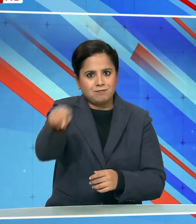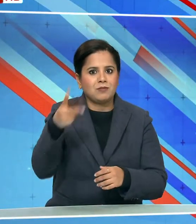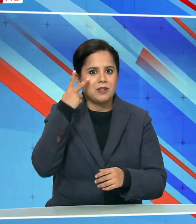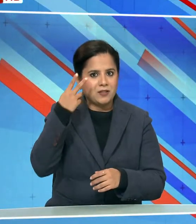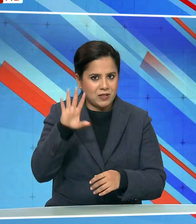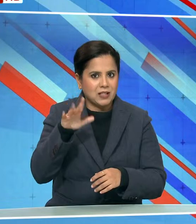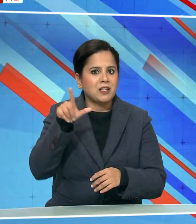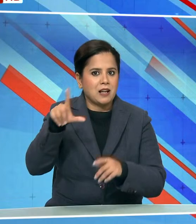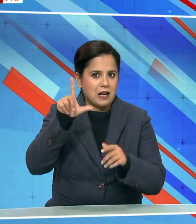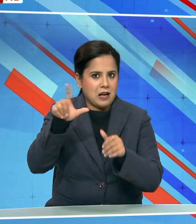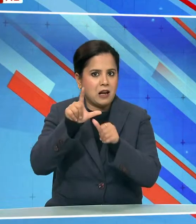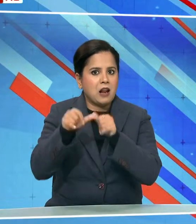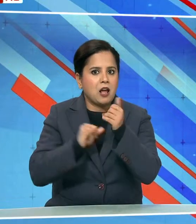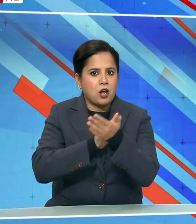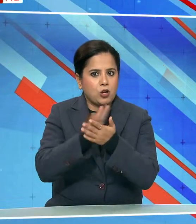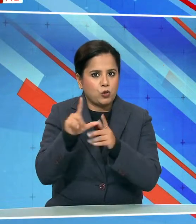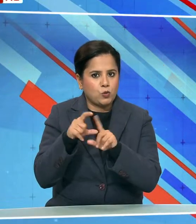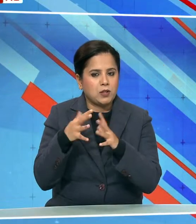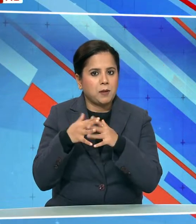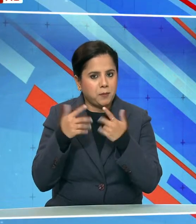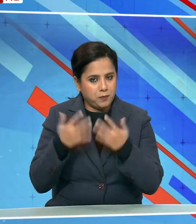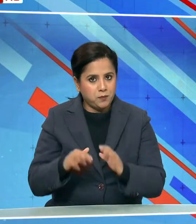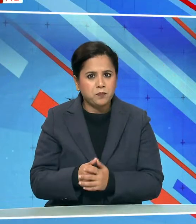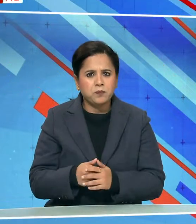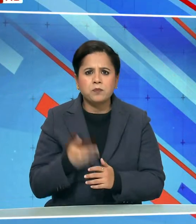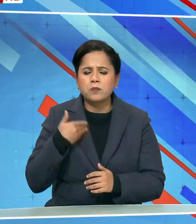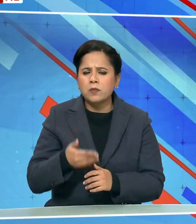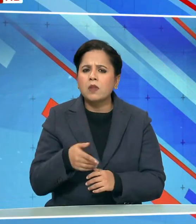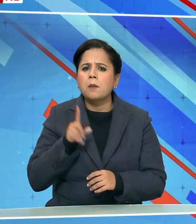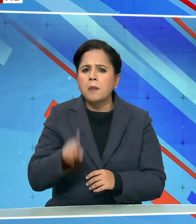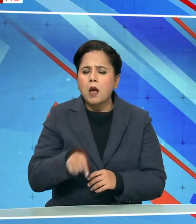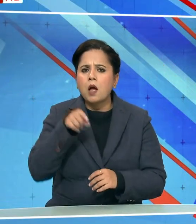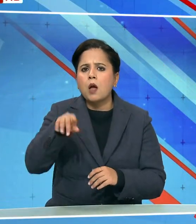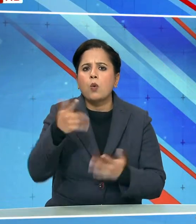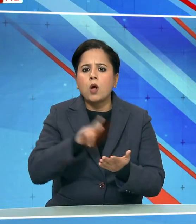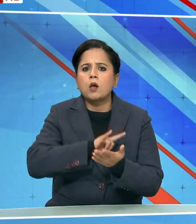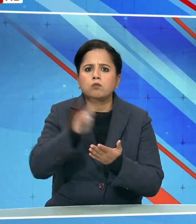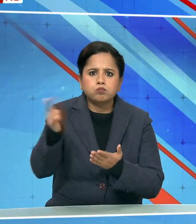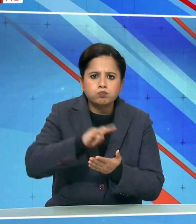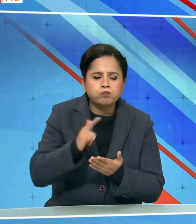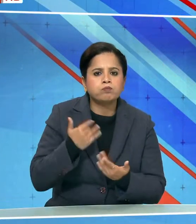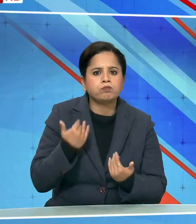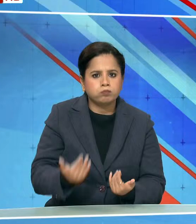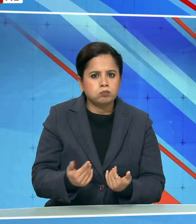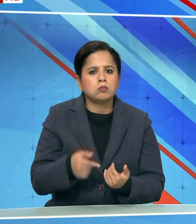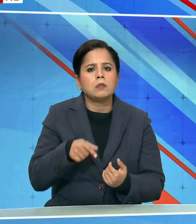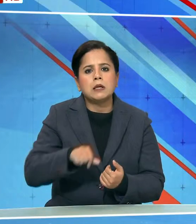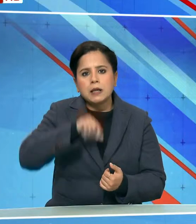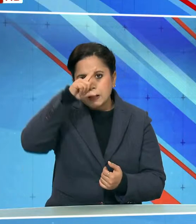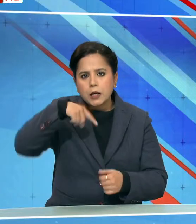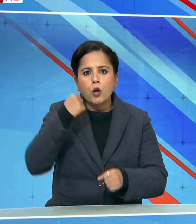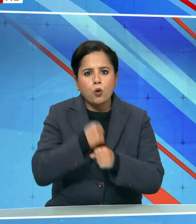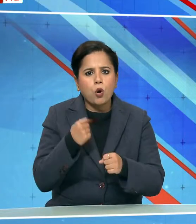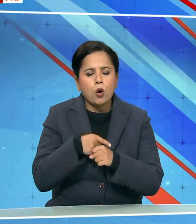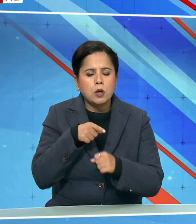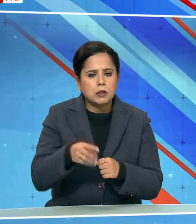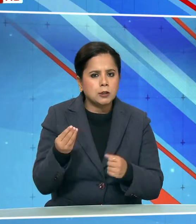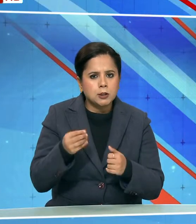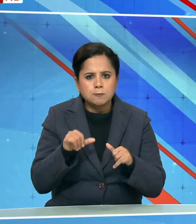एक ही मुद्दा है ठीक तरीके से एरपोर्ट हो उसके लिए भी बारा सरकार अच्छे